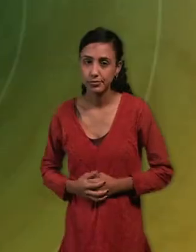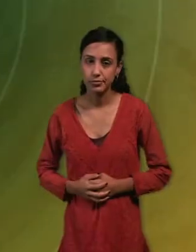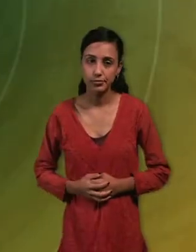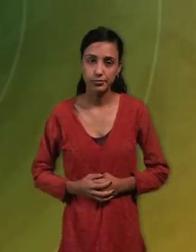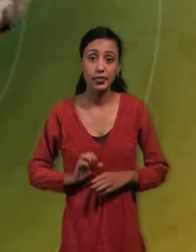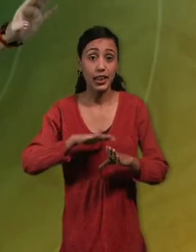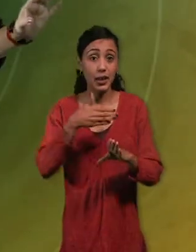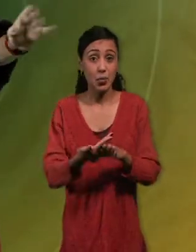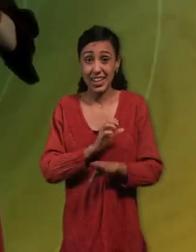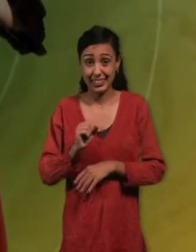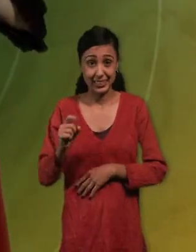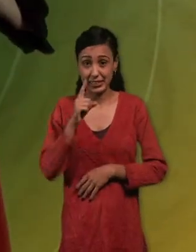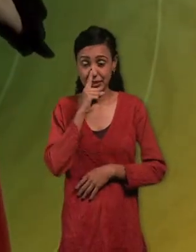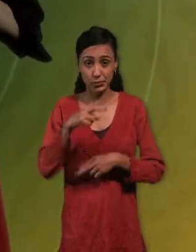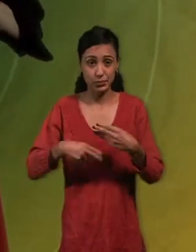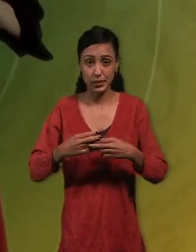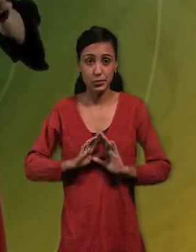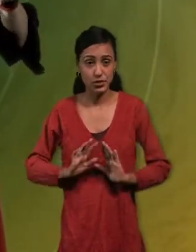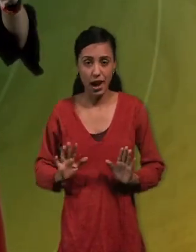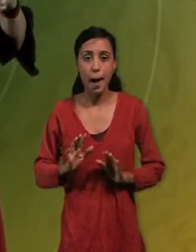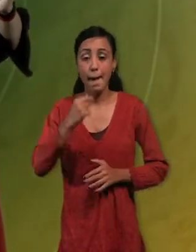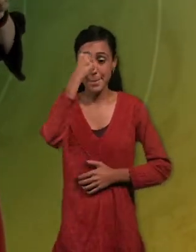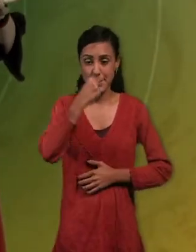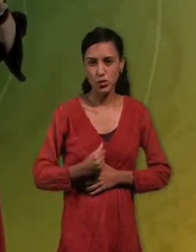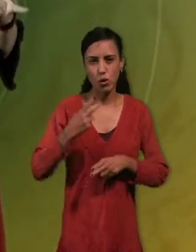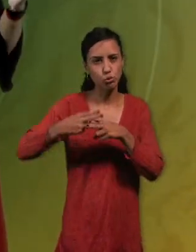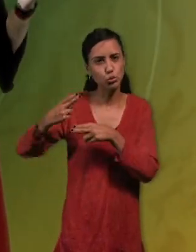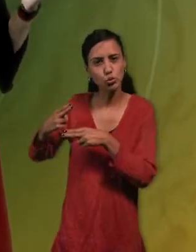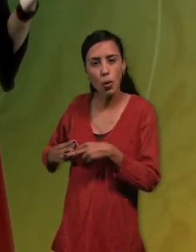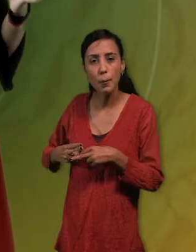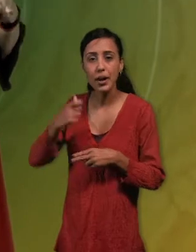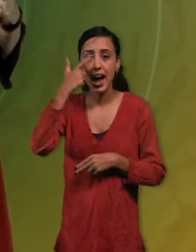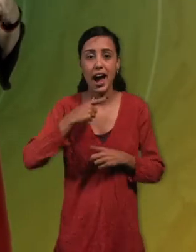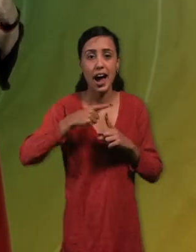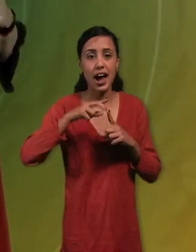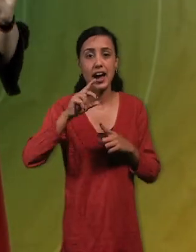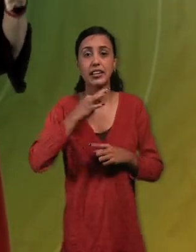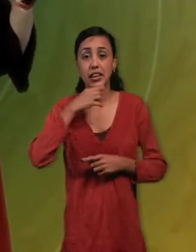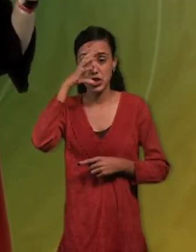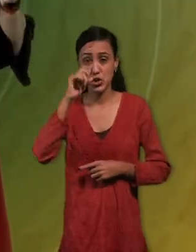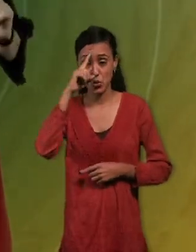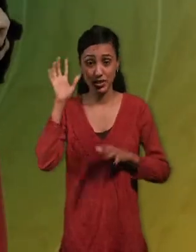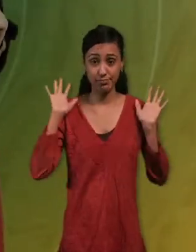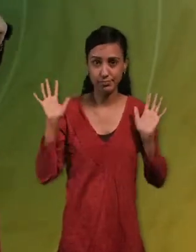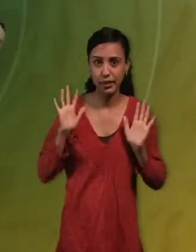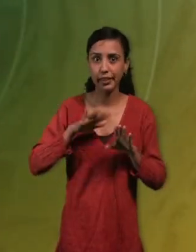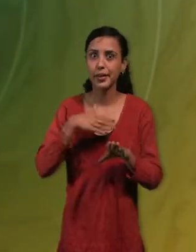Una vez que tenemos construidos los personajes, los atrezos y la escenografía, viene el pollo del arroz con pollo,